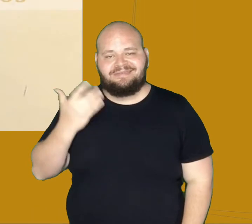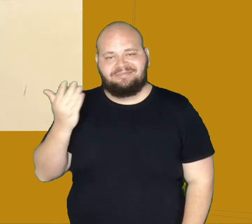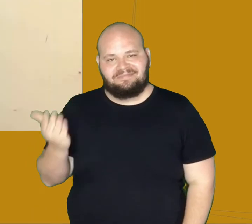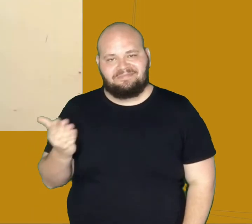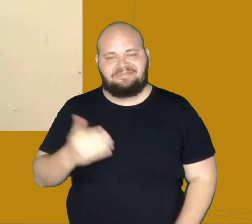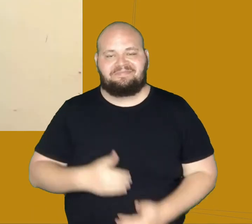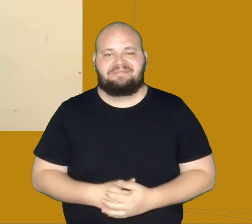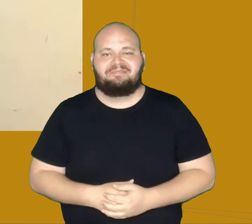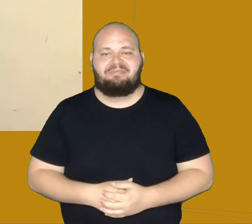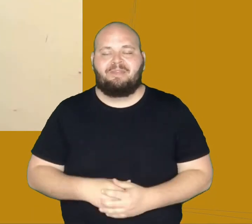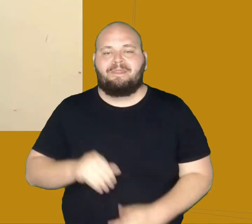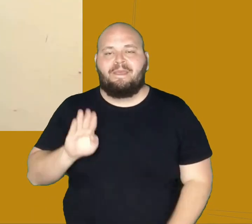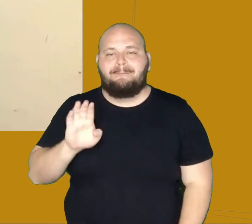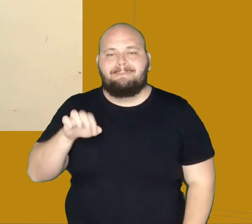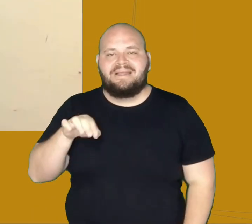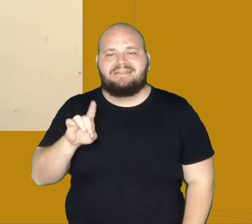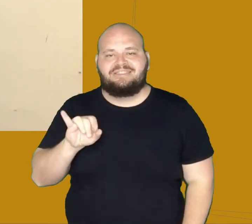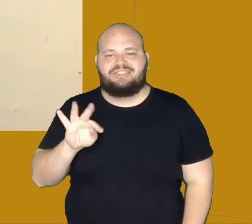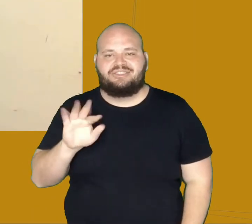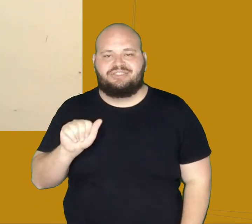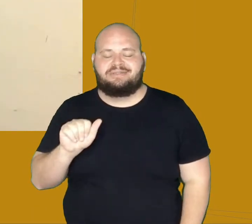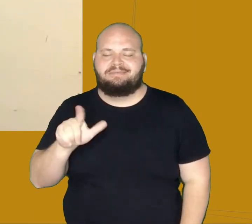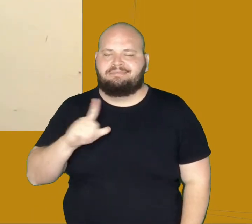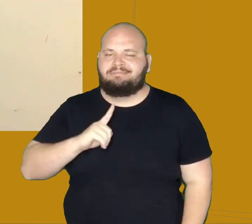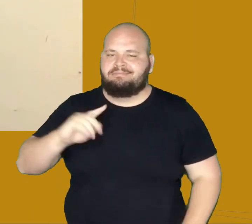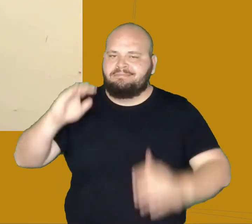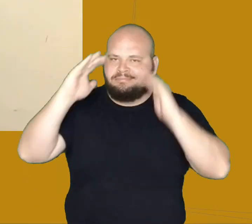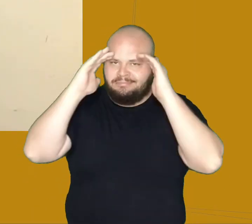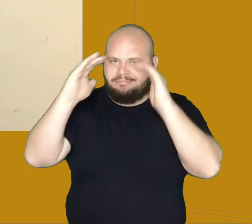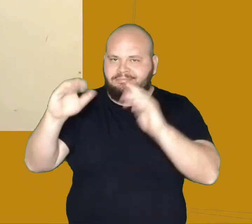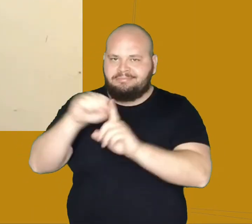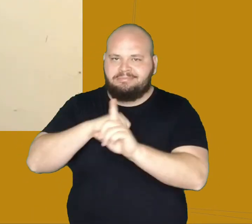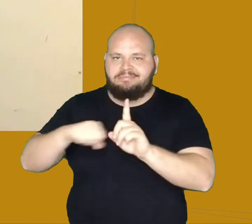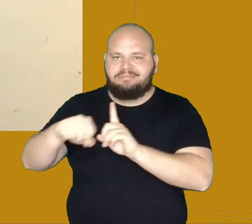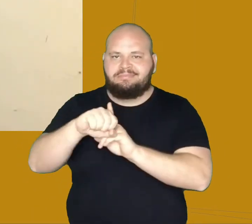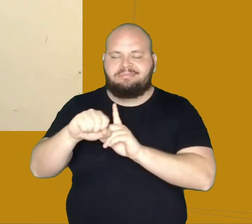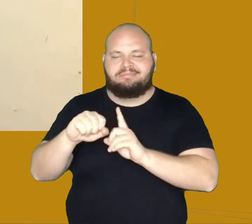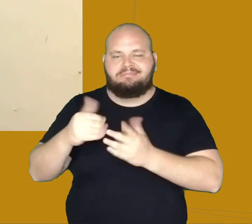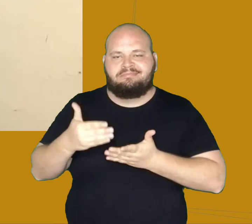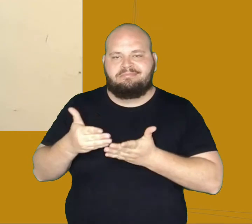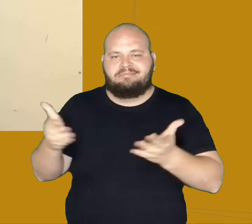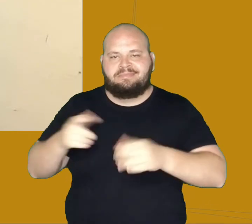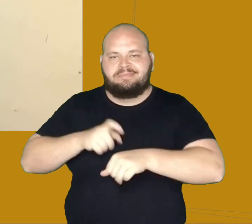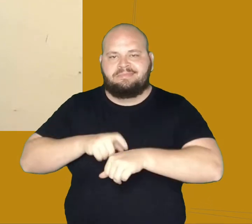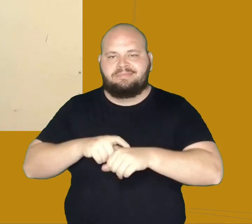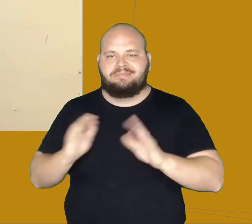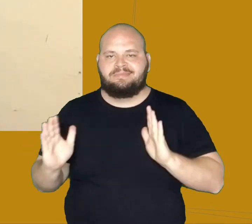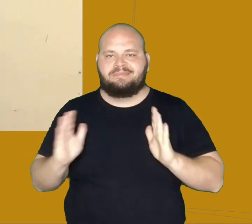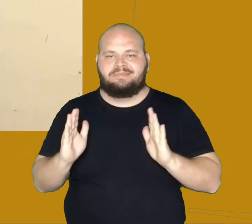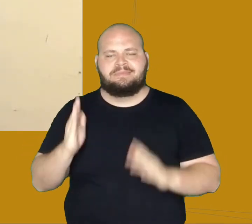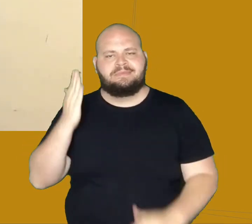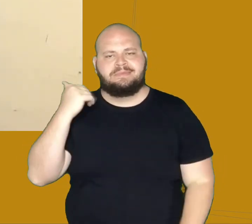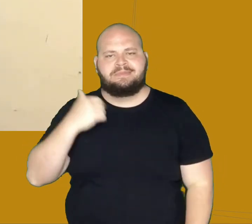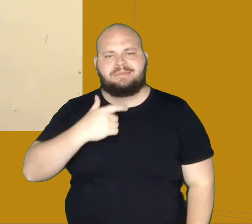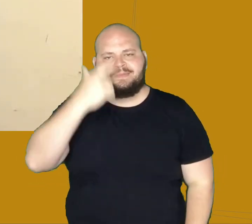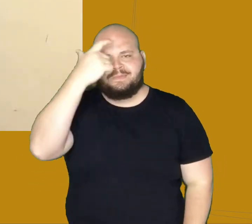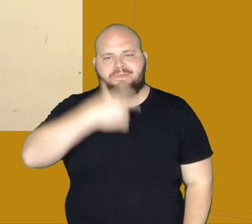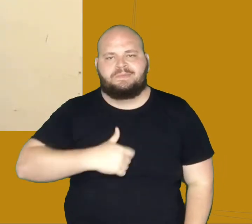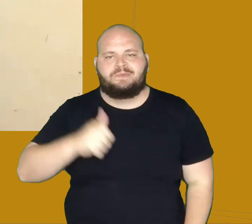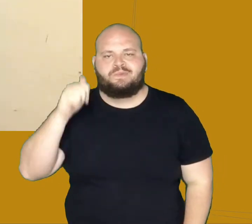Dona Benedita é uma mulher respeitável da heredita feminista, que expõe a complexidade do lugar da mulher na sociedade brasileira